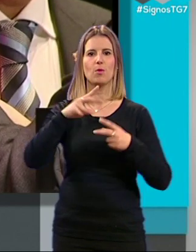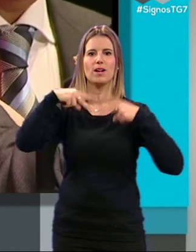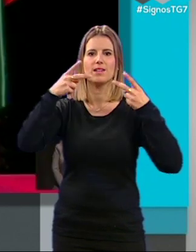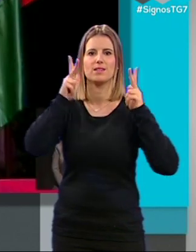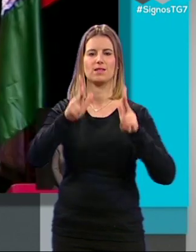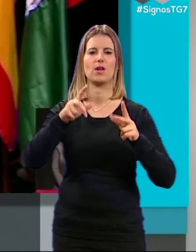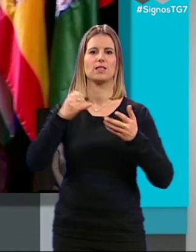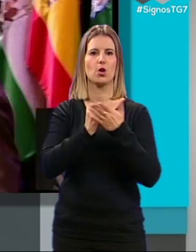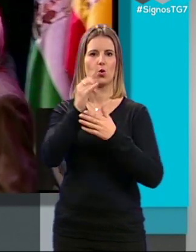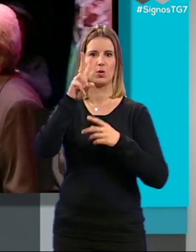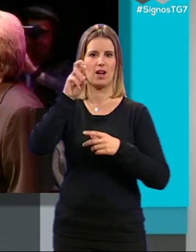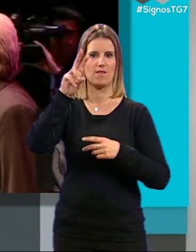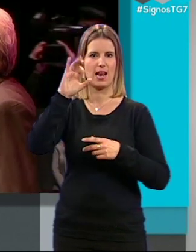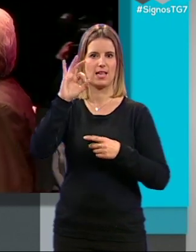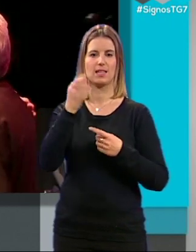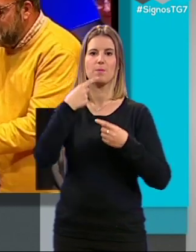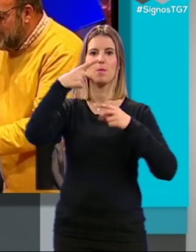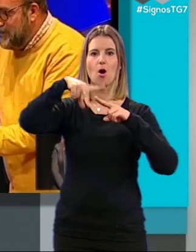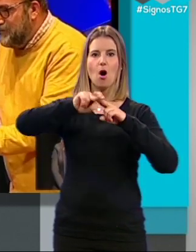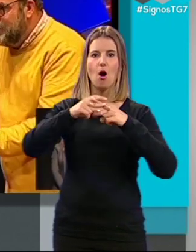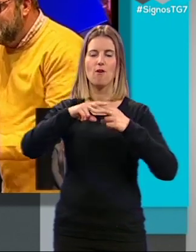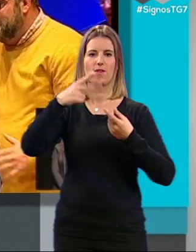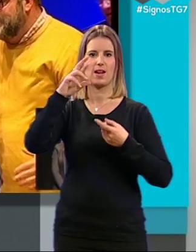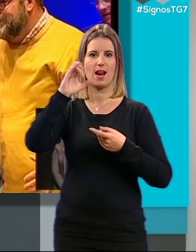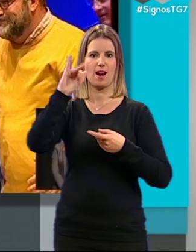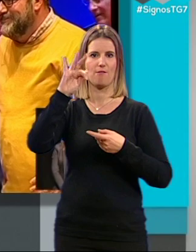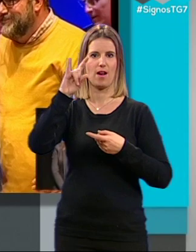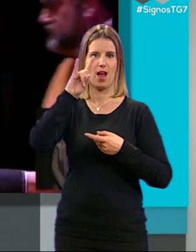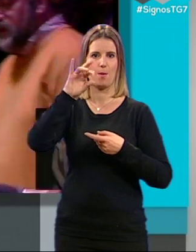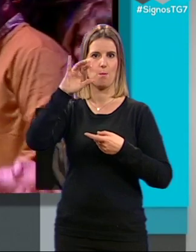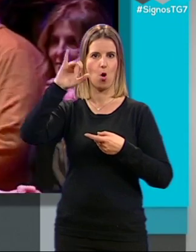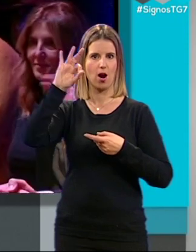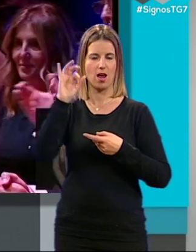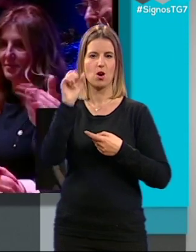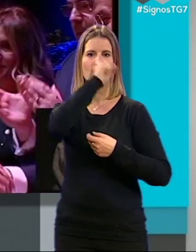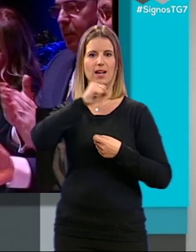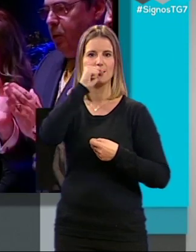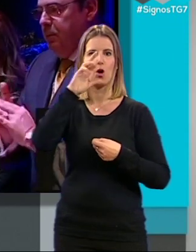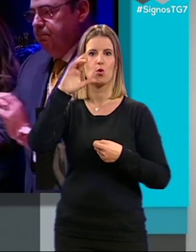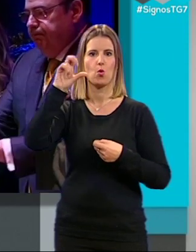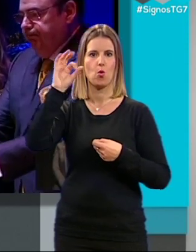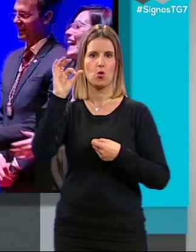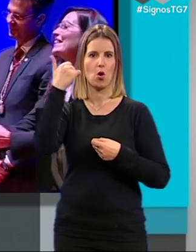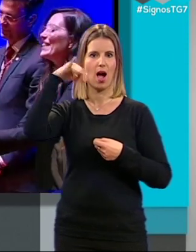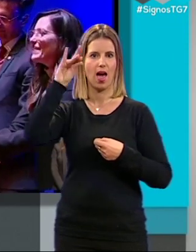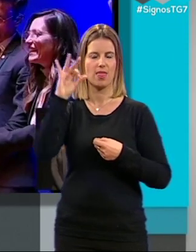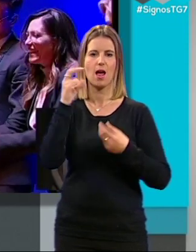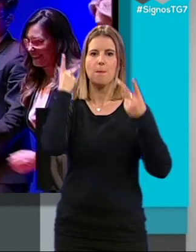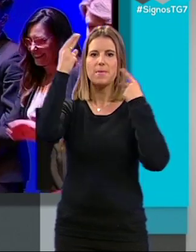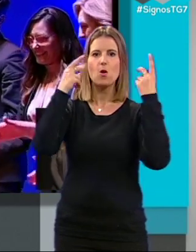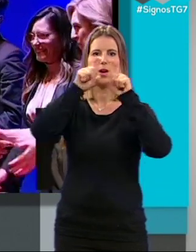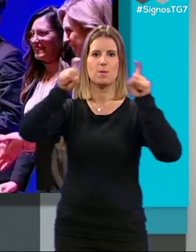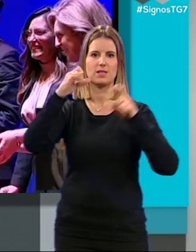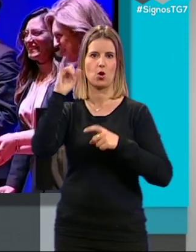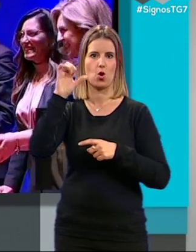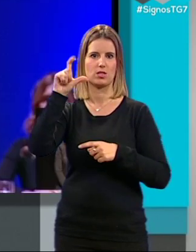Veleta, el orfebre Rafael Moreno, el hispanista irlandés Ian Gixson, el cantaor Curro Andrés y el peluquero y empresario José